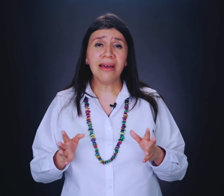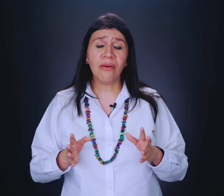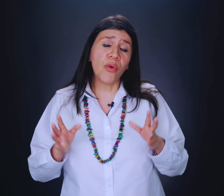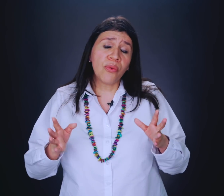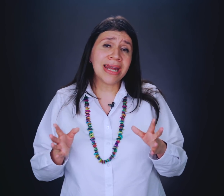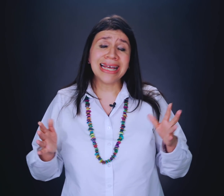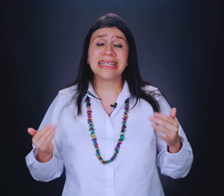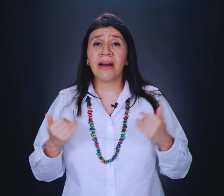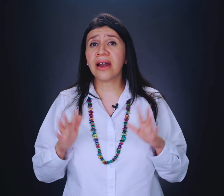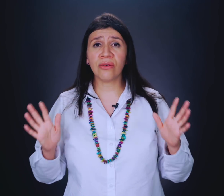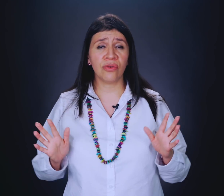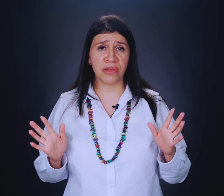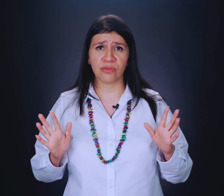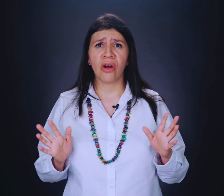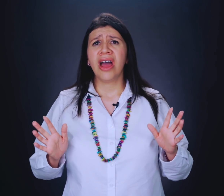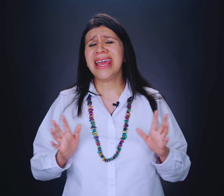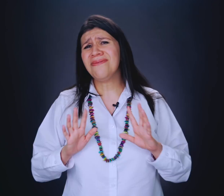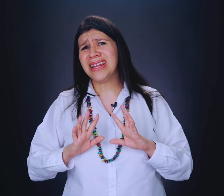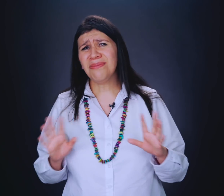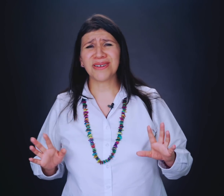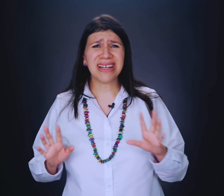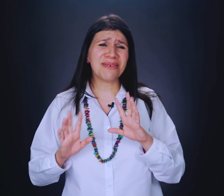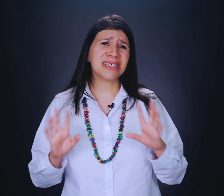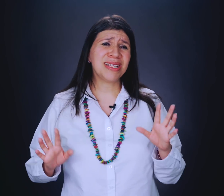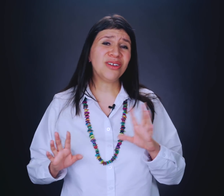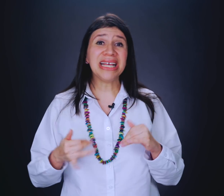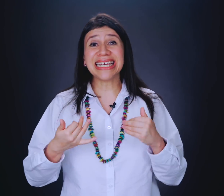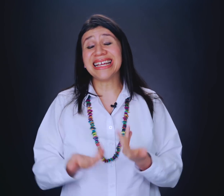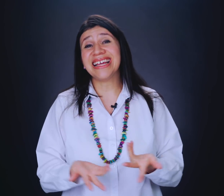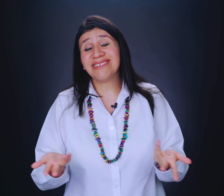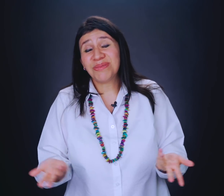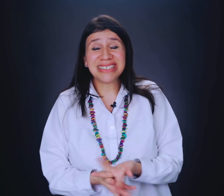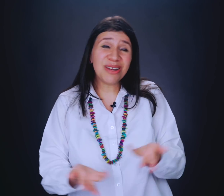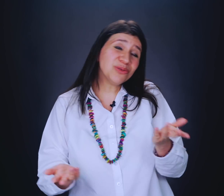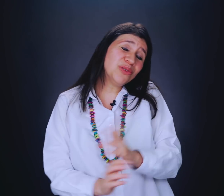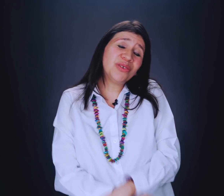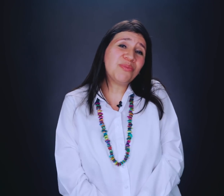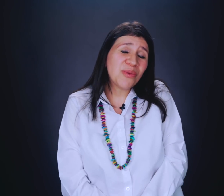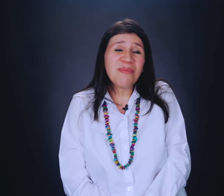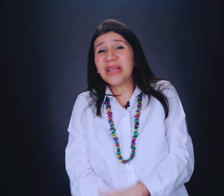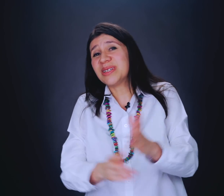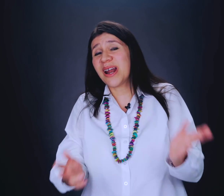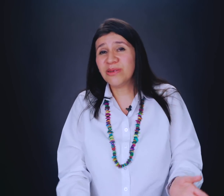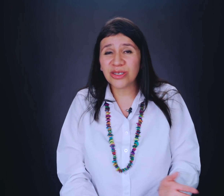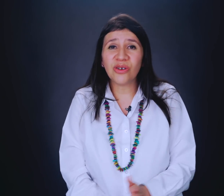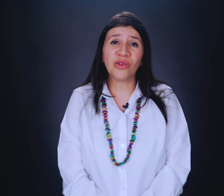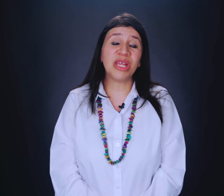muy buena es trabajar con uno mismo. No, infinidad de personas a veces me dicen, es que pues tenemos un montón de problemas, nos agarramos del chongo todo el tiempo,